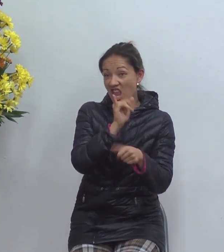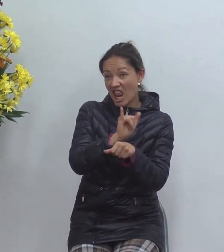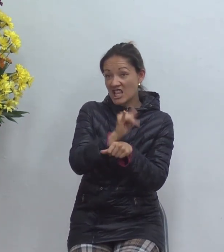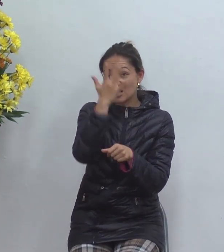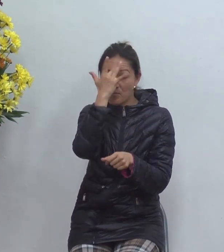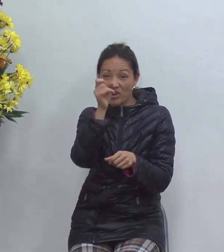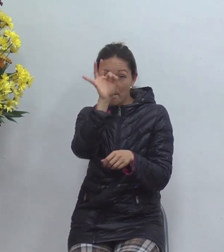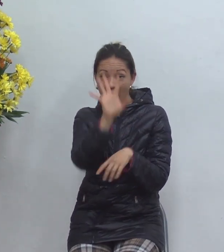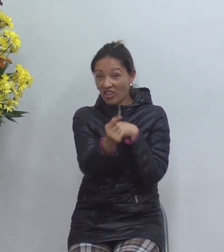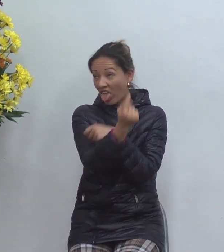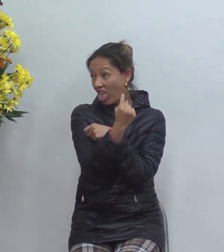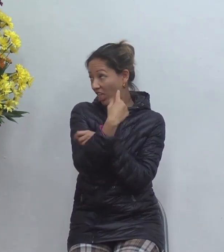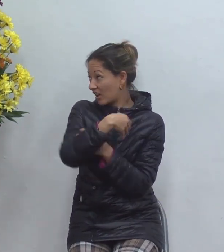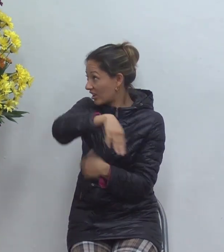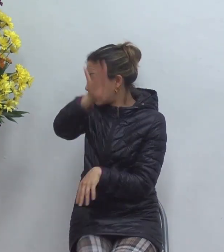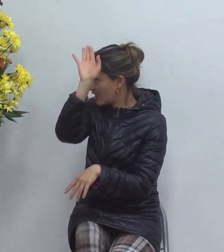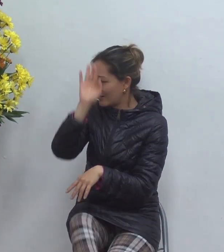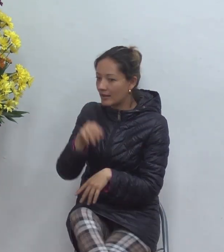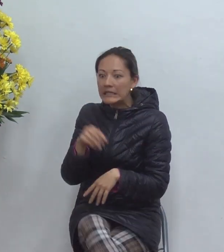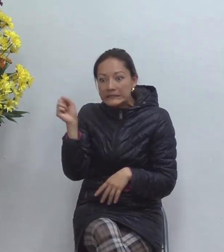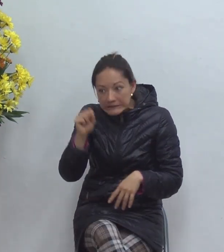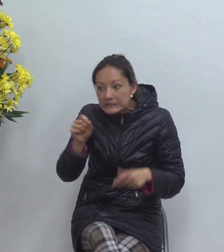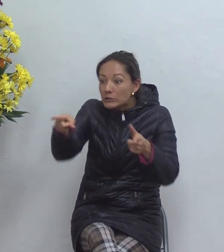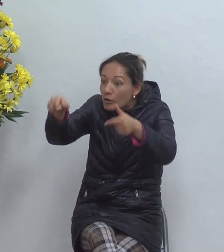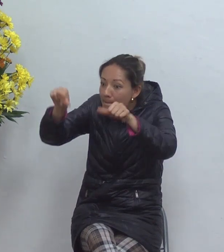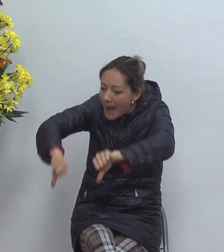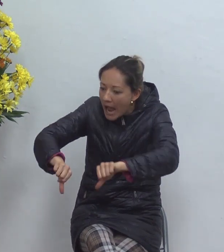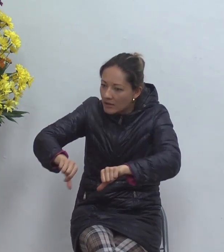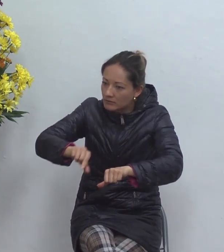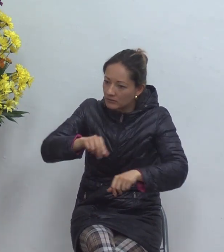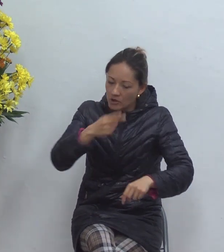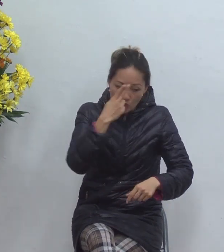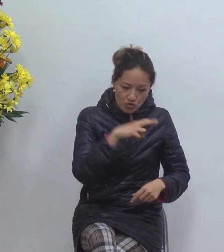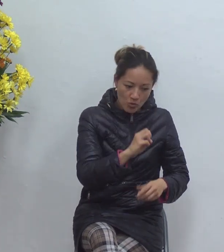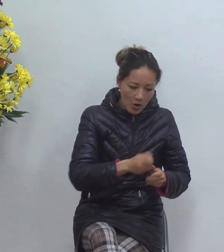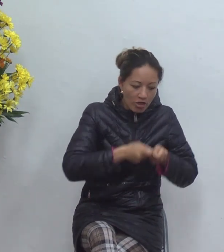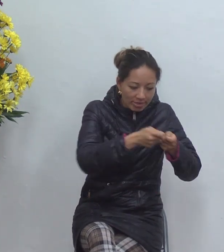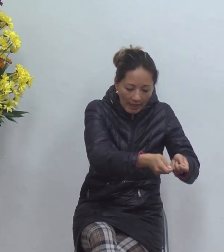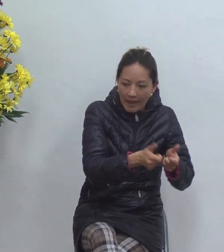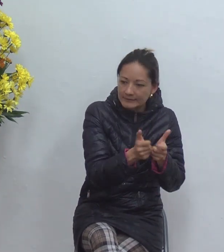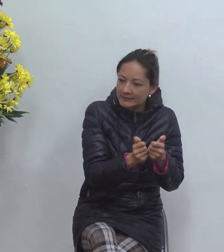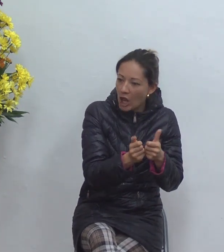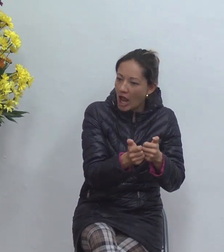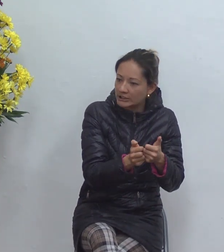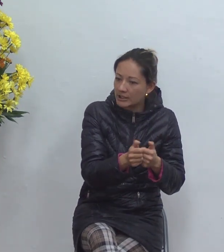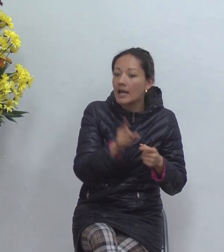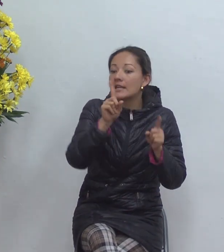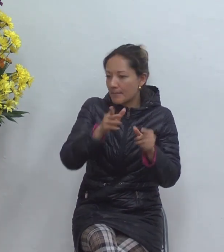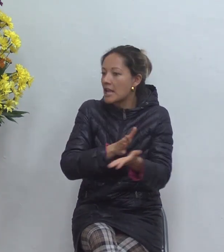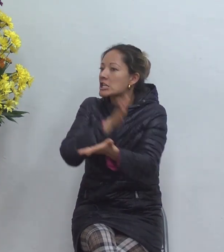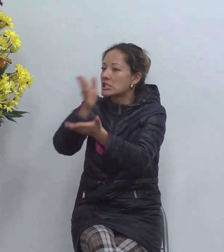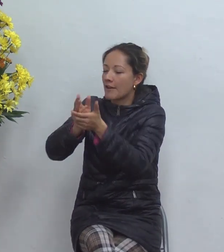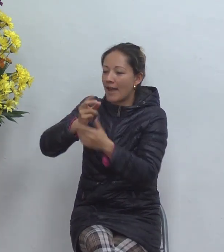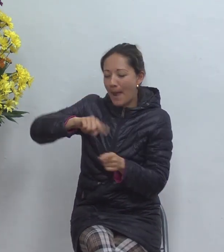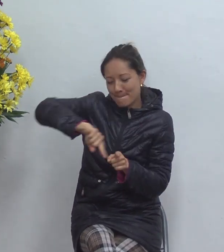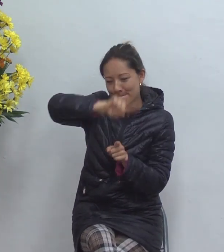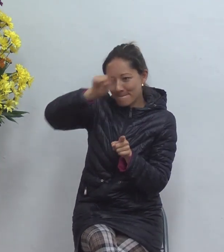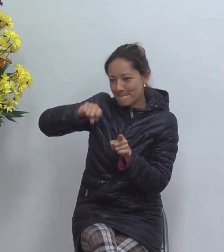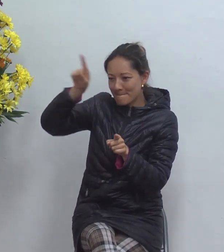usted es un asesino con su hijo que es capaz de llevarlo a McDonald's a comer cajitas feliz y a darle un celular a un niño de